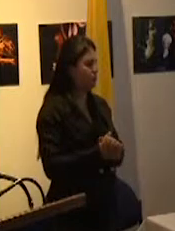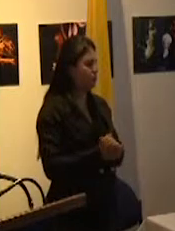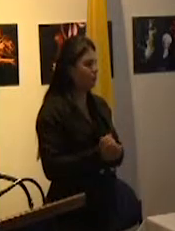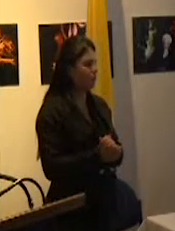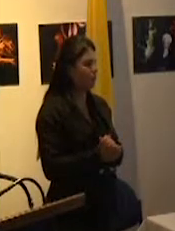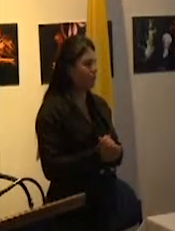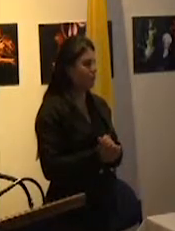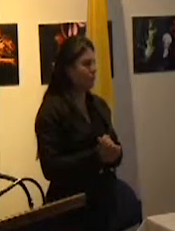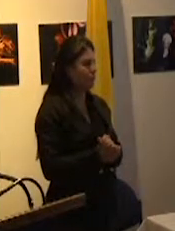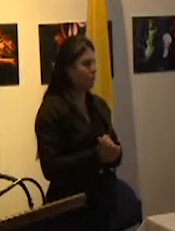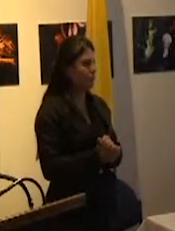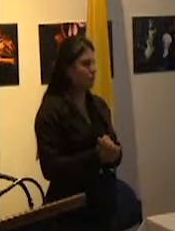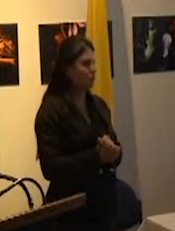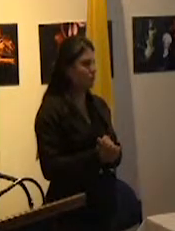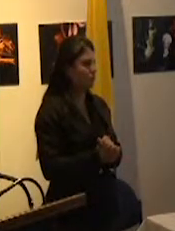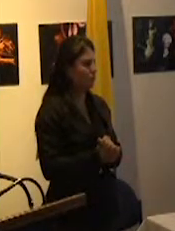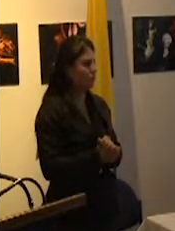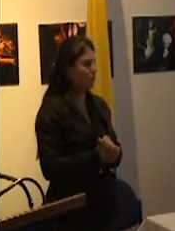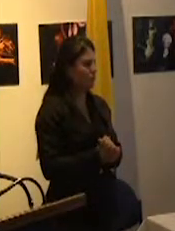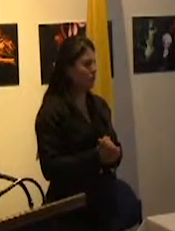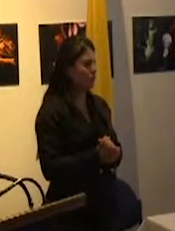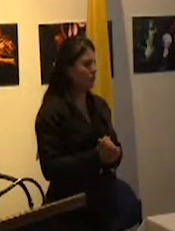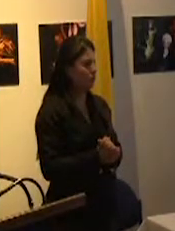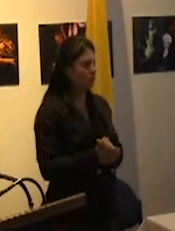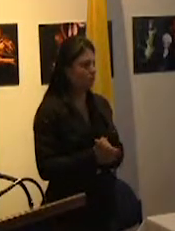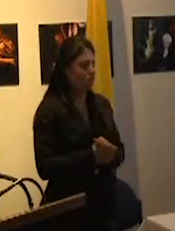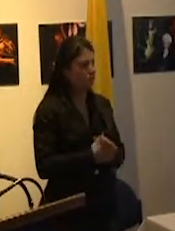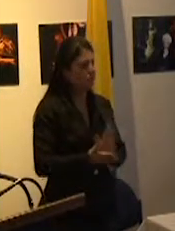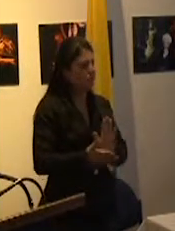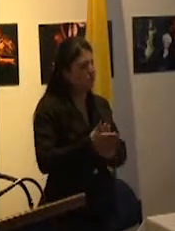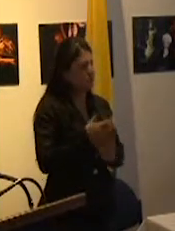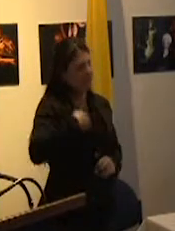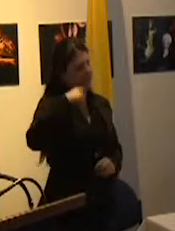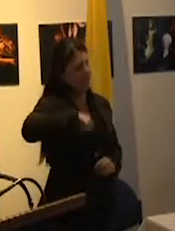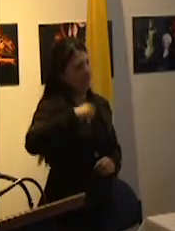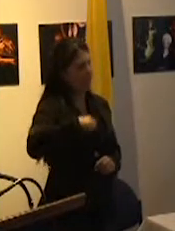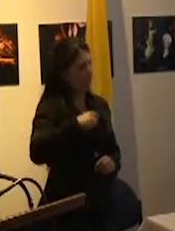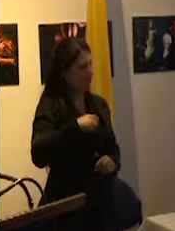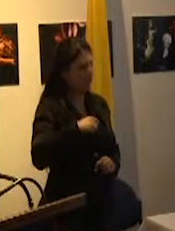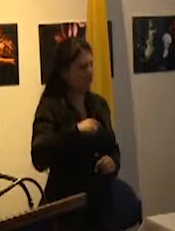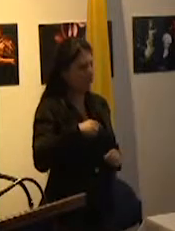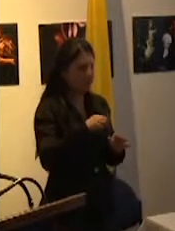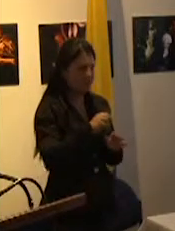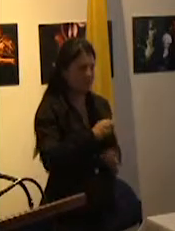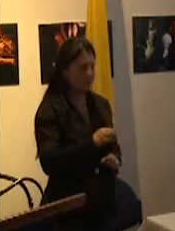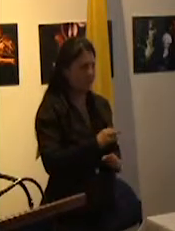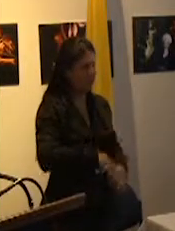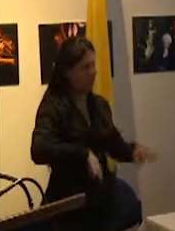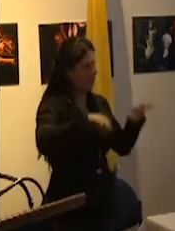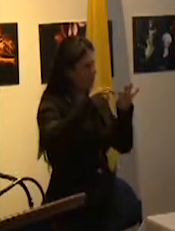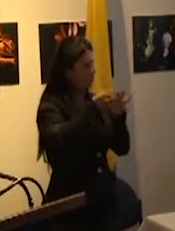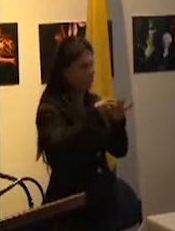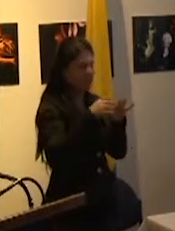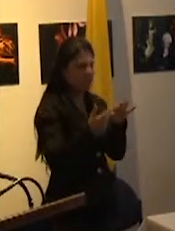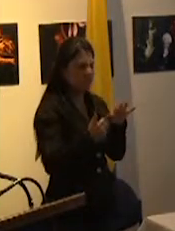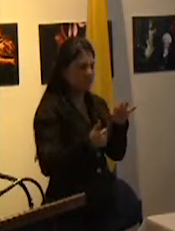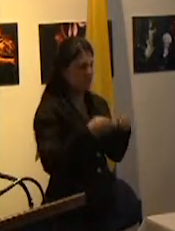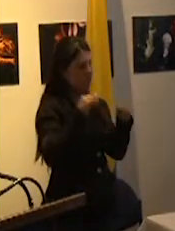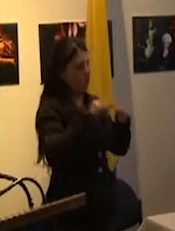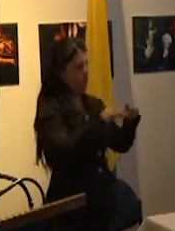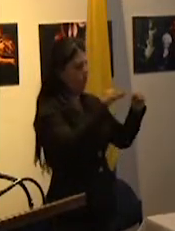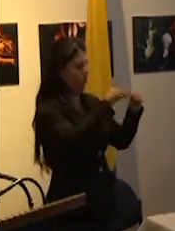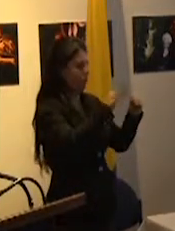necesidad de priorizar en el contexto actual la formación de